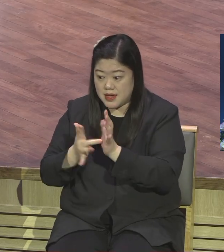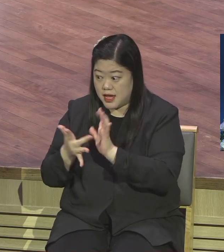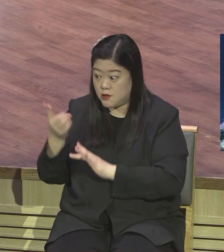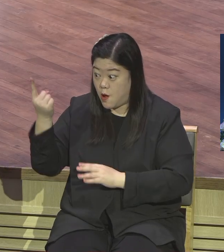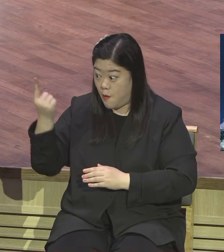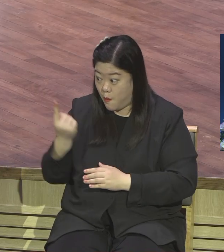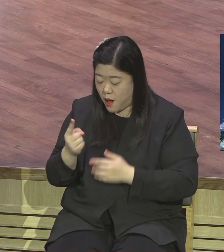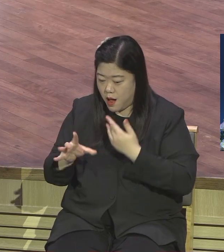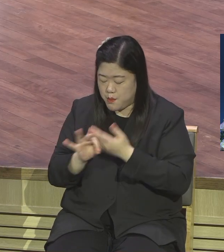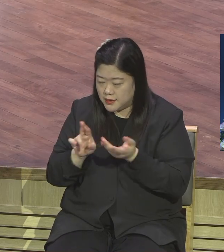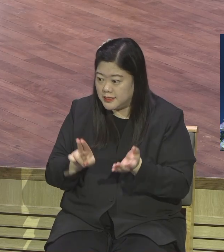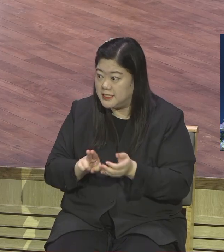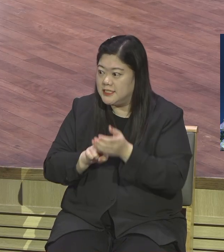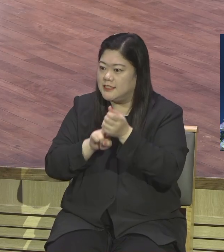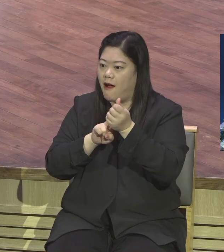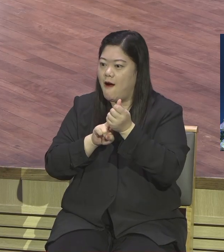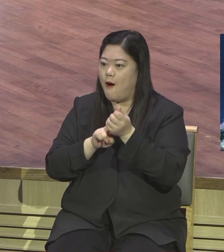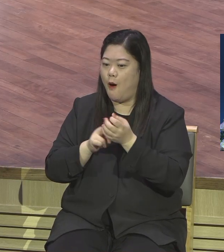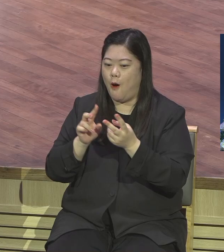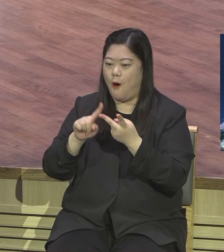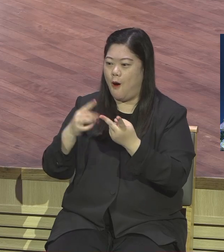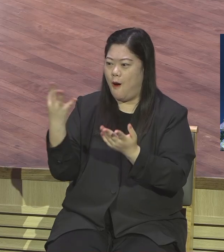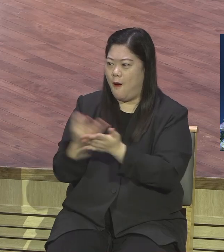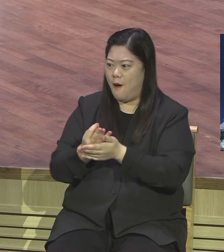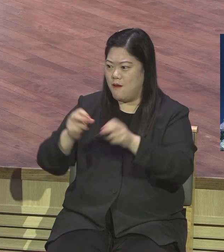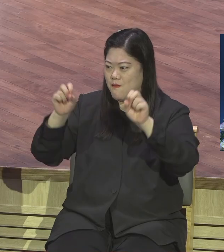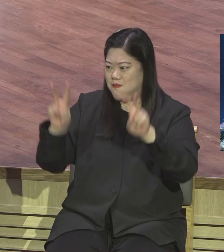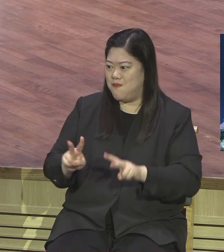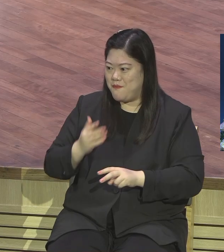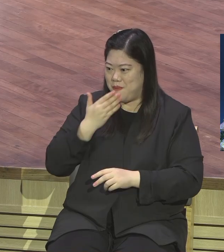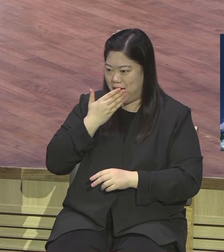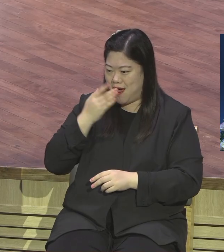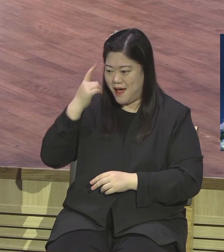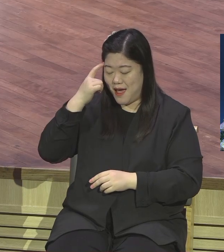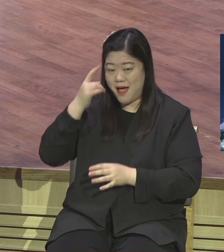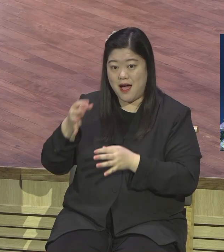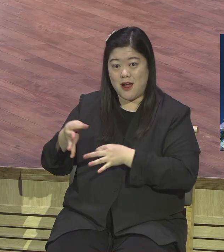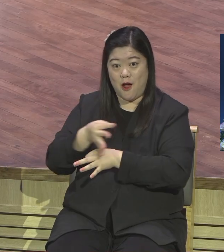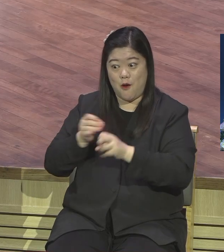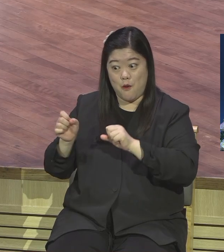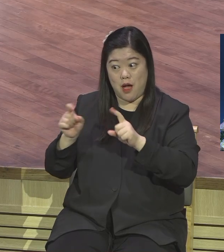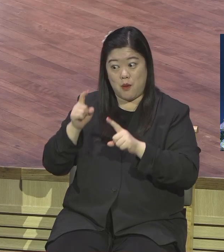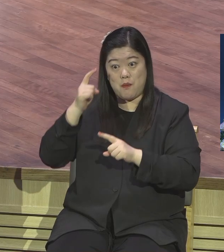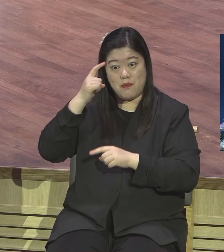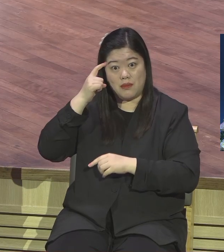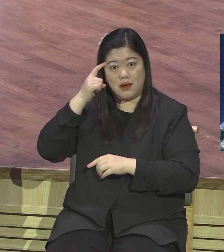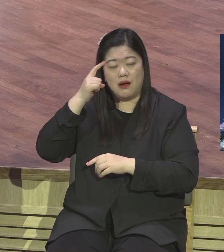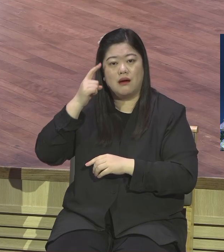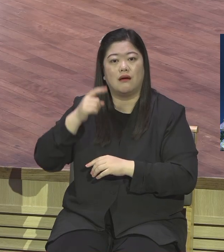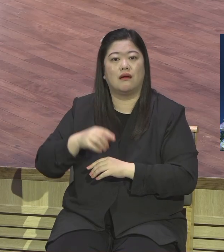예수님은 잘 살고 그렇습니까 그거 기독교 아닙니다 그걸 기복이라고 기복신화